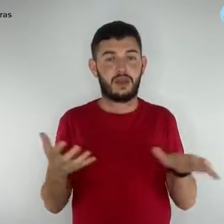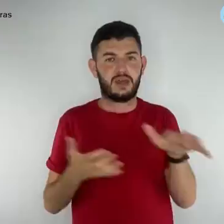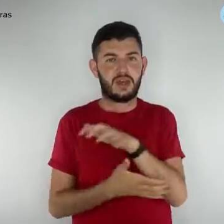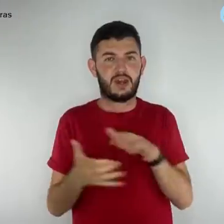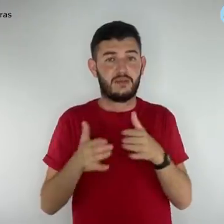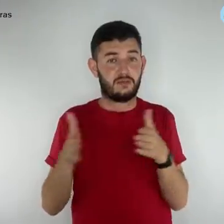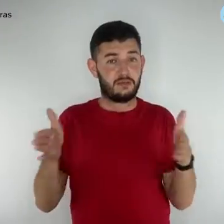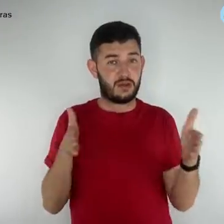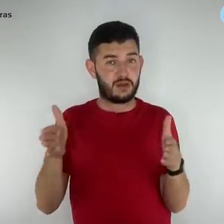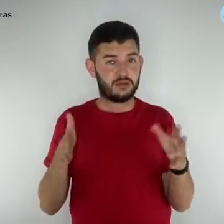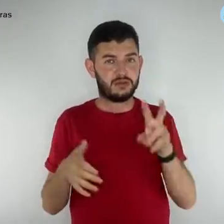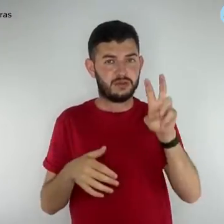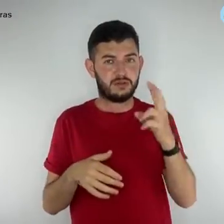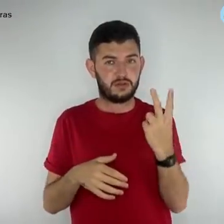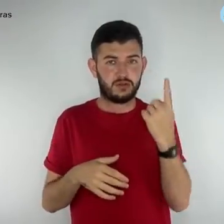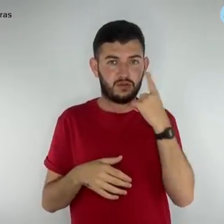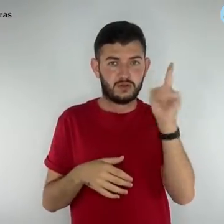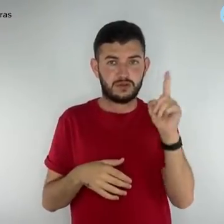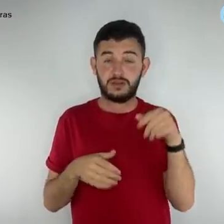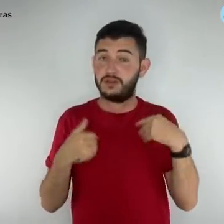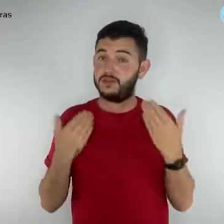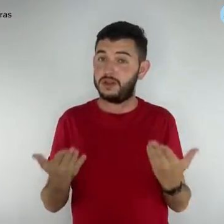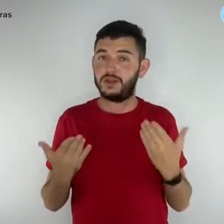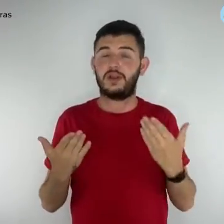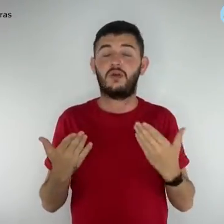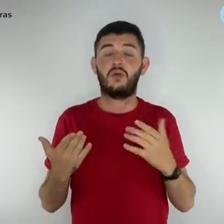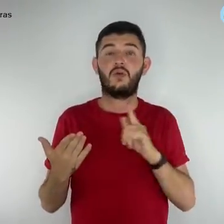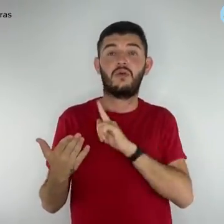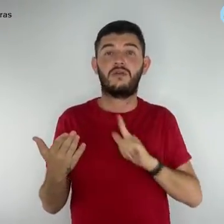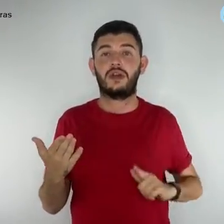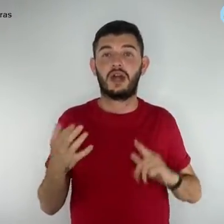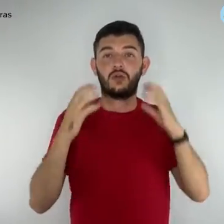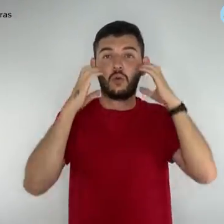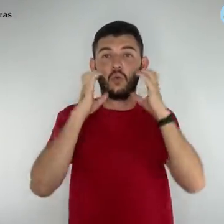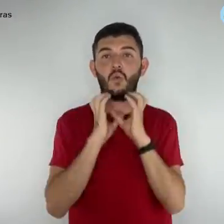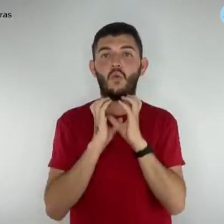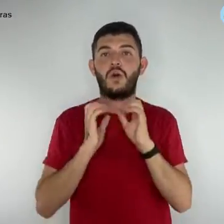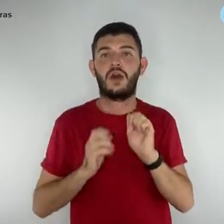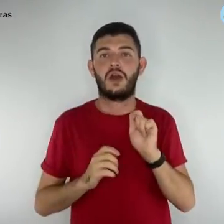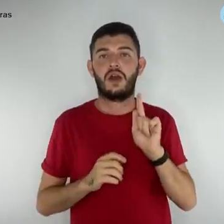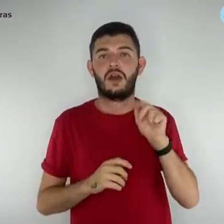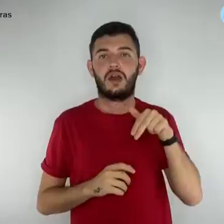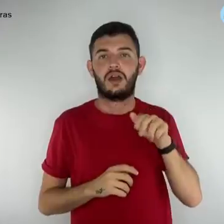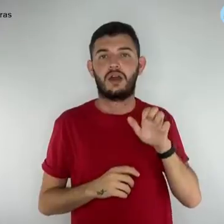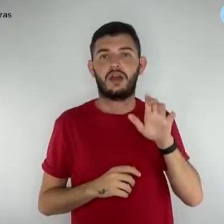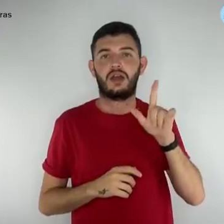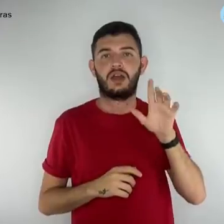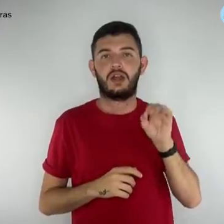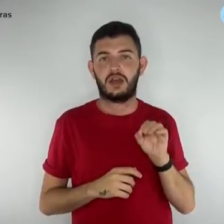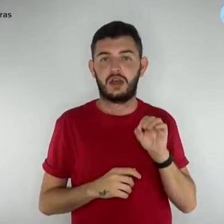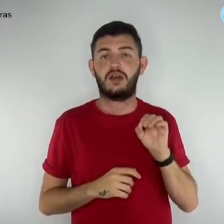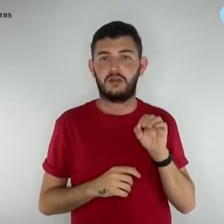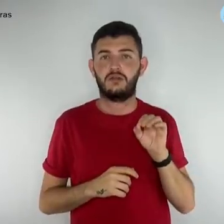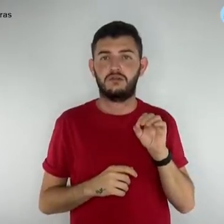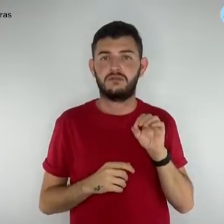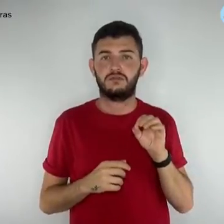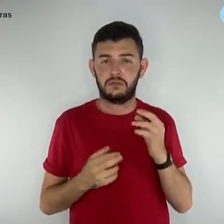greve intensa, o então governador Agnello Queiroz comprometeu-se com a pauta de reivindicações.